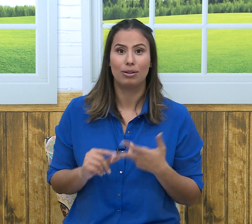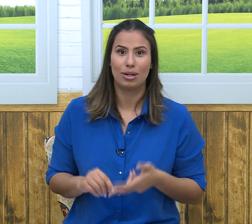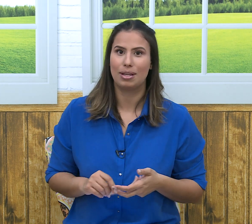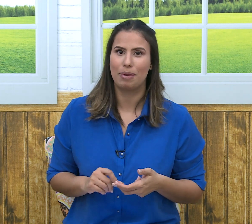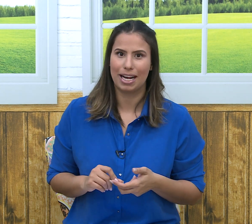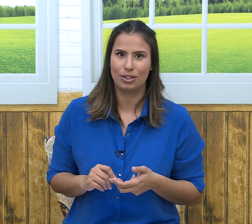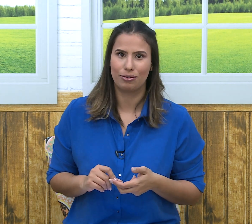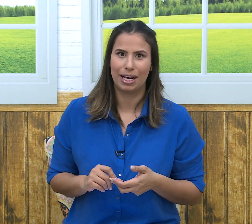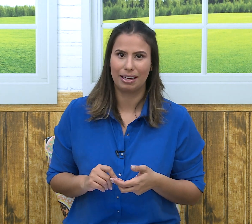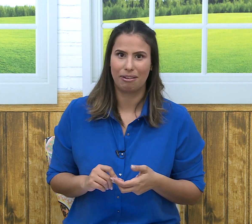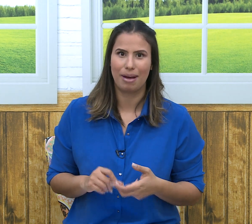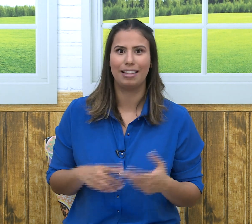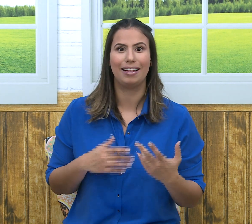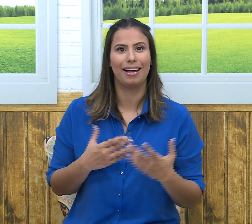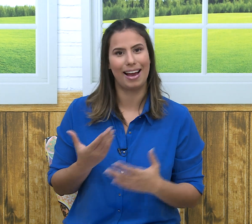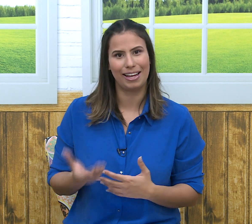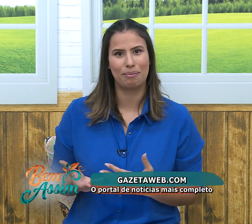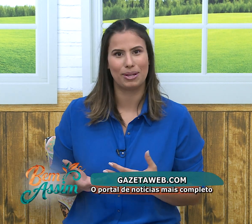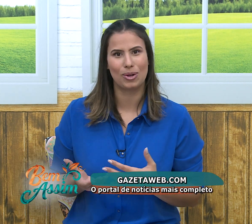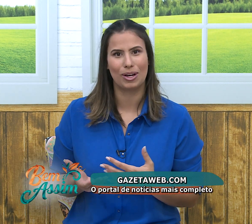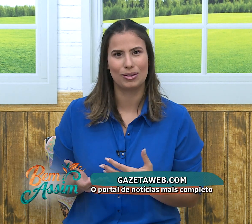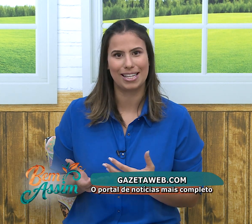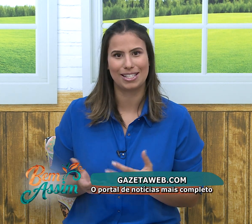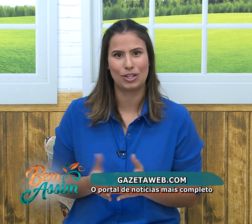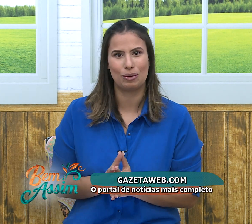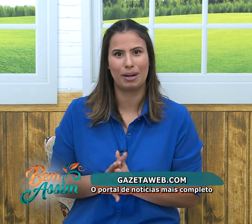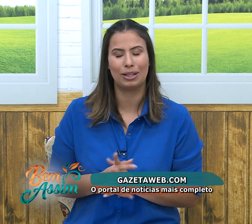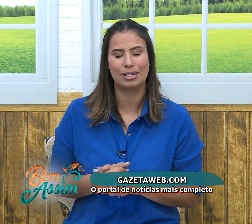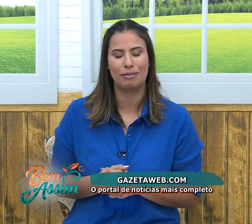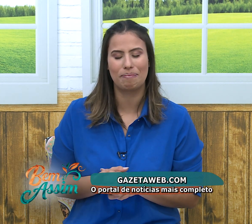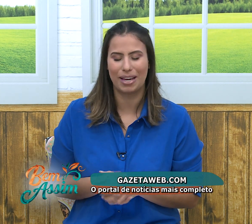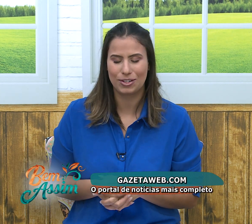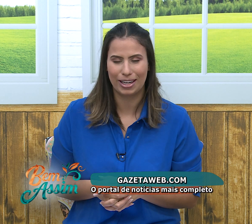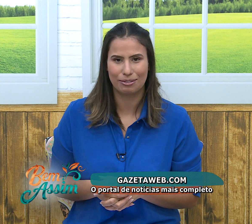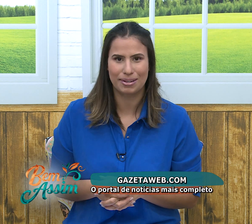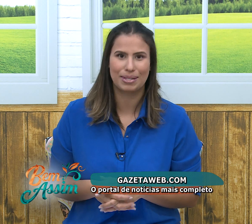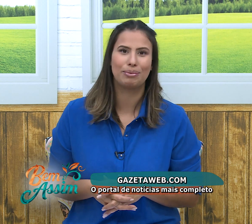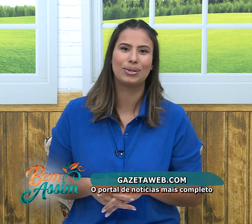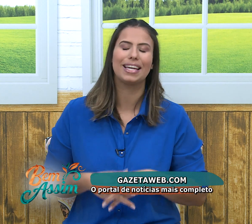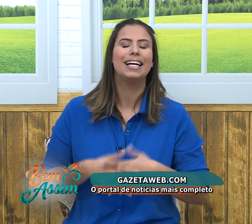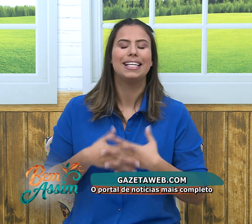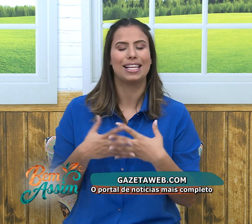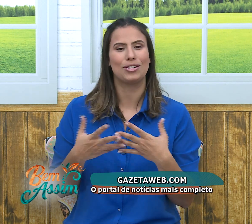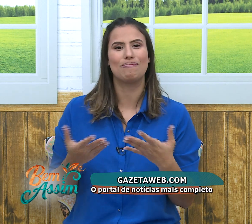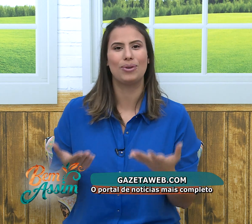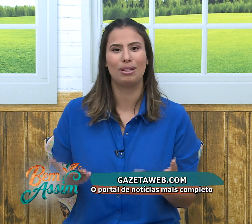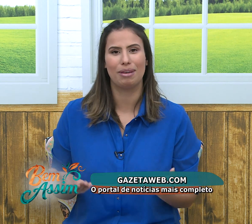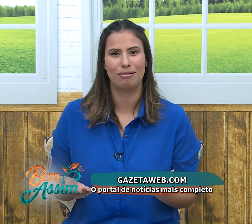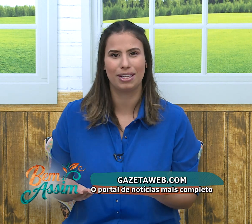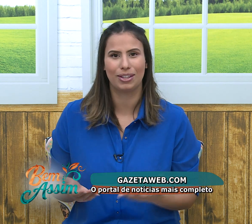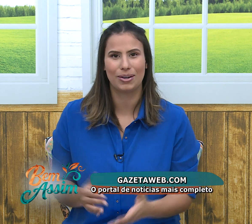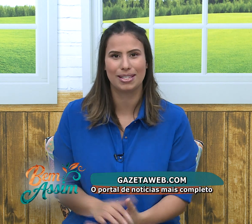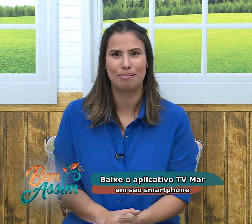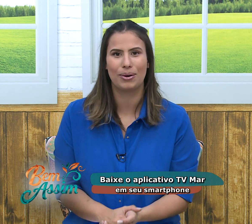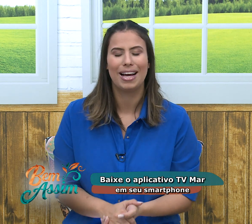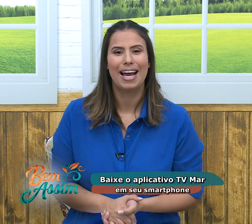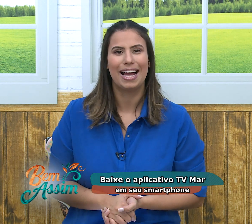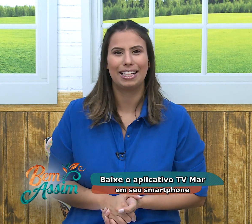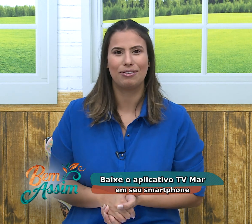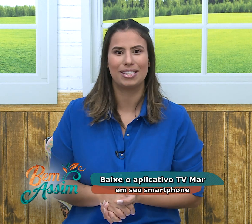nosso aplicativo da TV Mar, E tem ainda o pessoal que nos assiste pela nossa fanpage lá no Facebook. Seja muito bem-vindo, que coisa boa é ter você